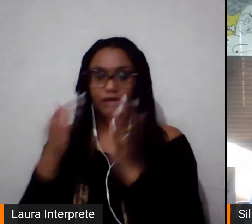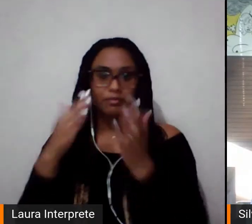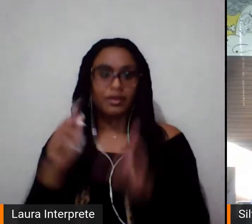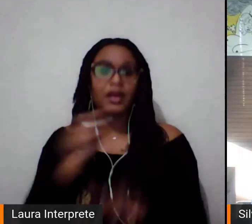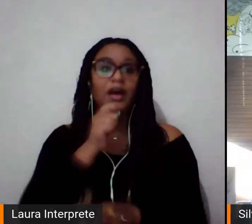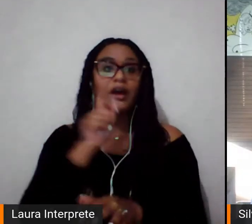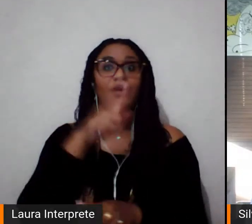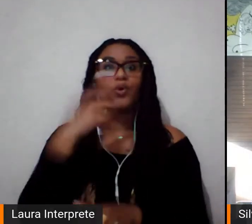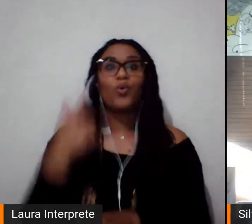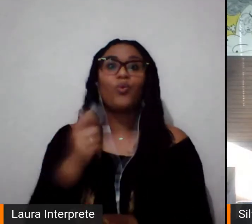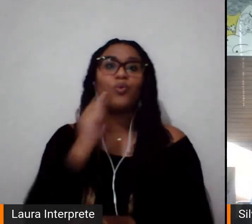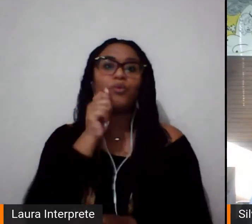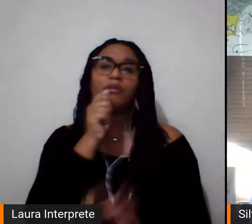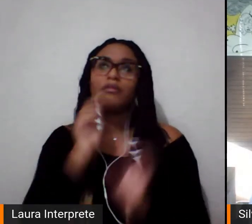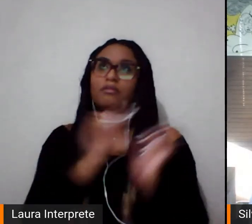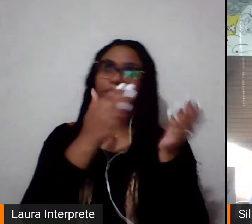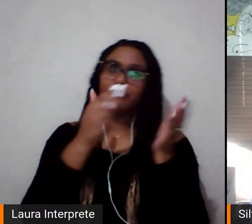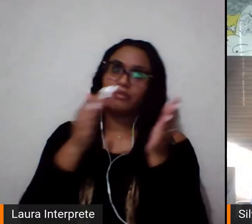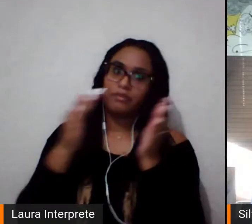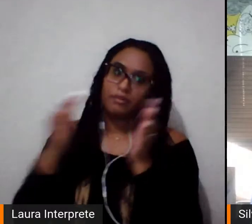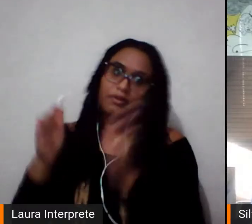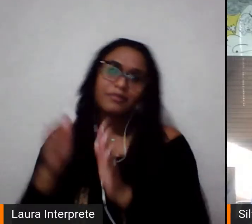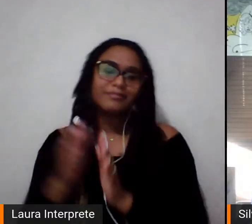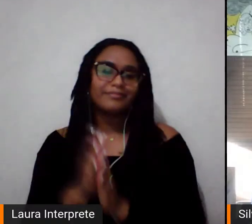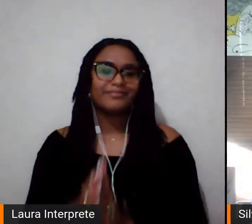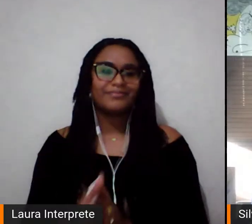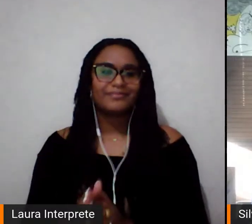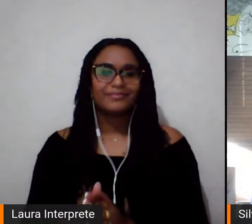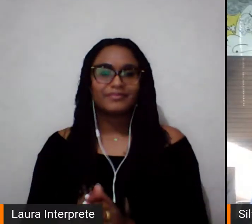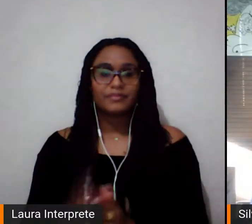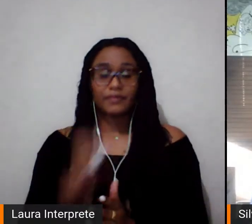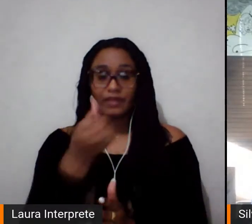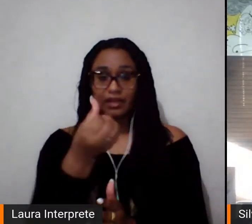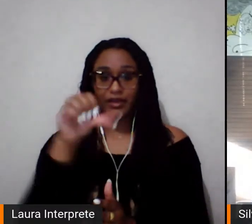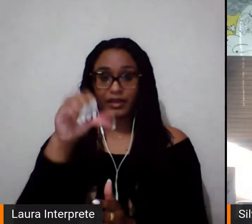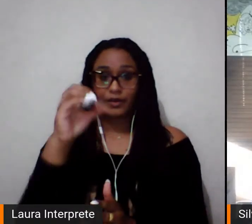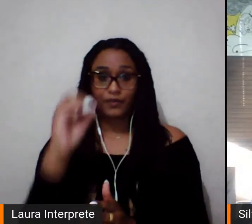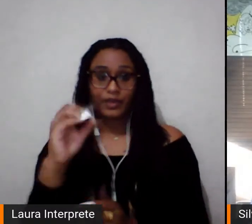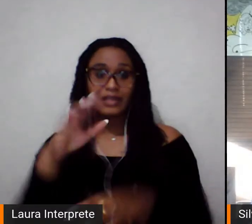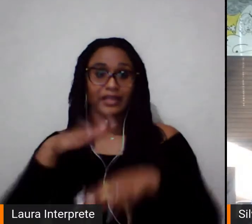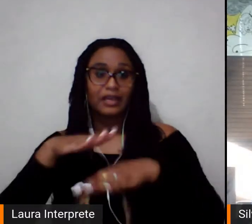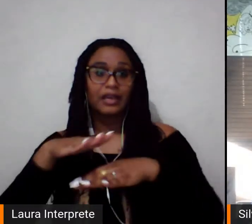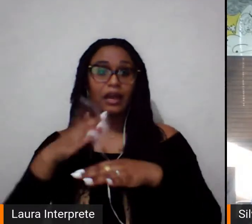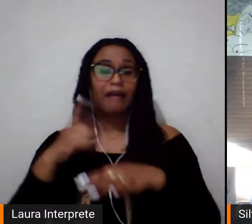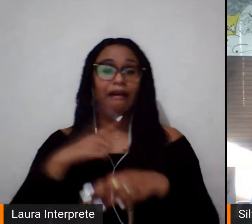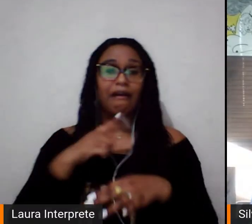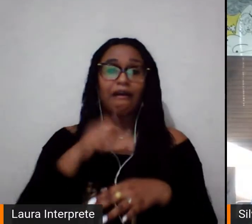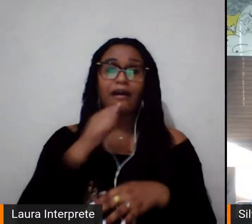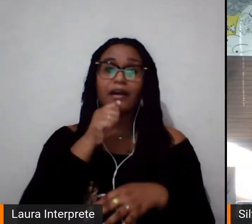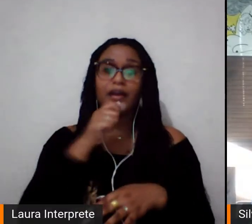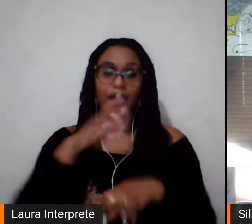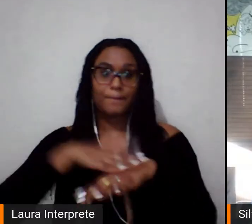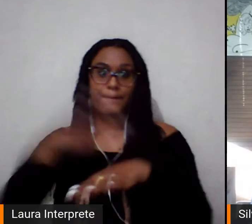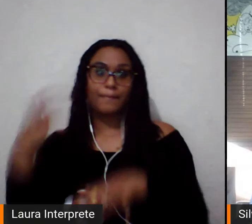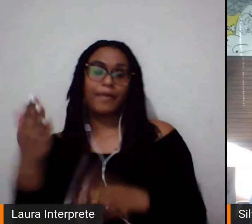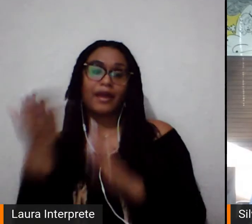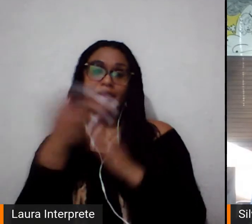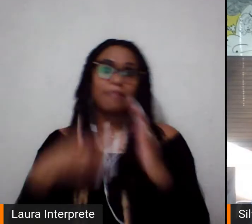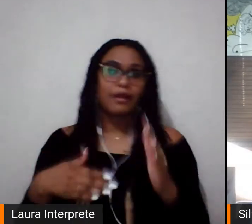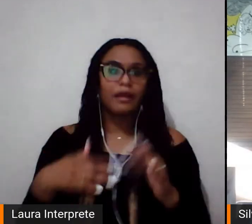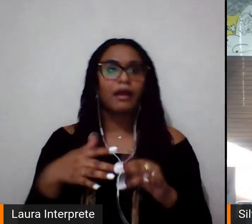e essas entrevistas das 690 que estão disponíveis, mais da metade são sobre mulheres com mulheres.